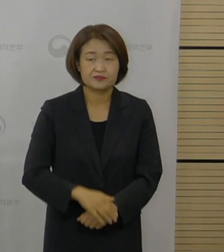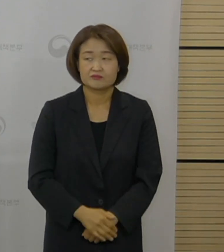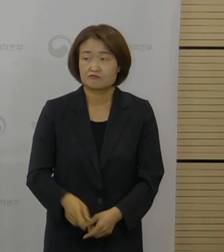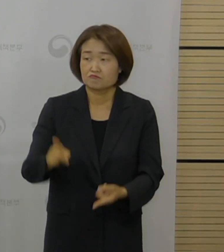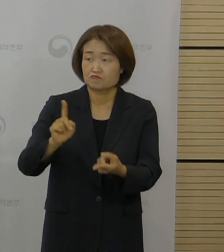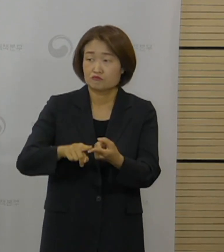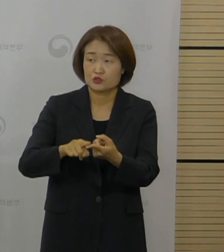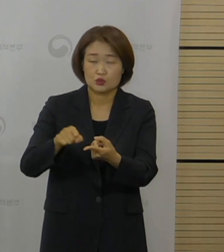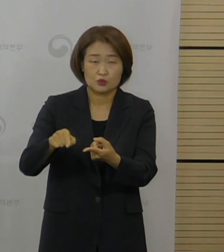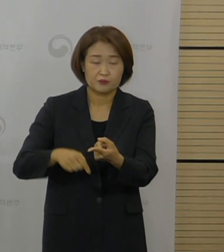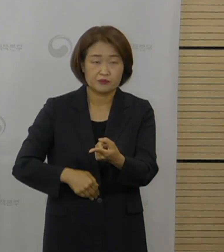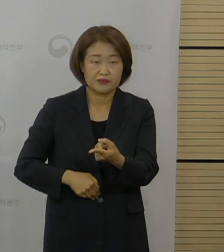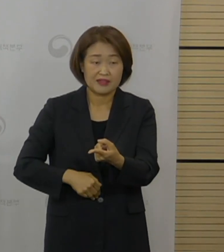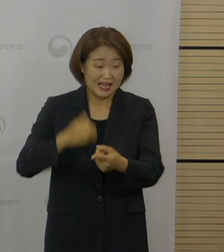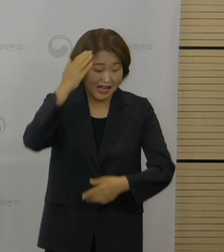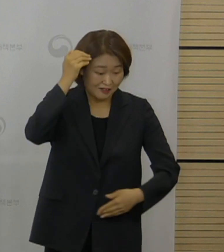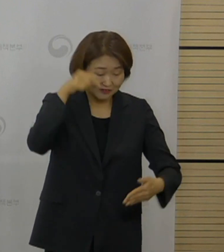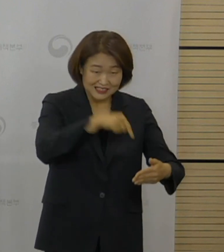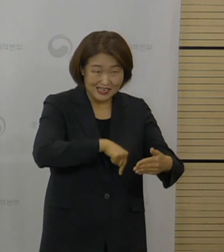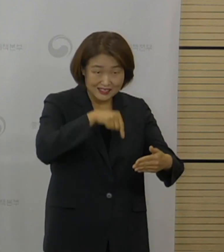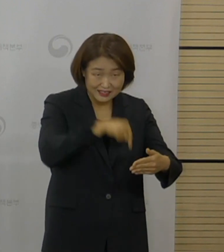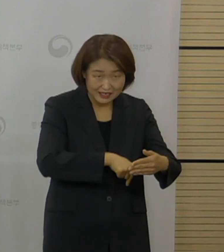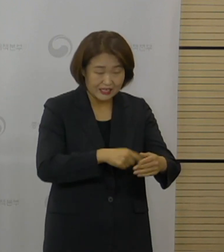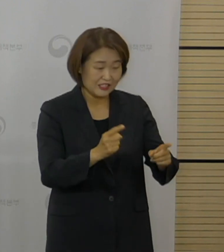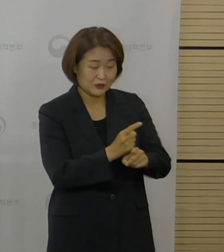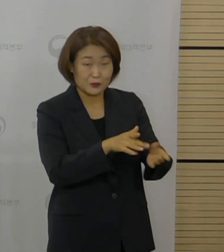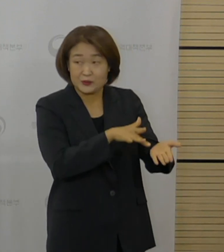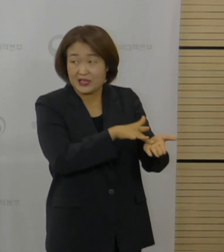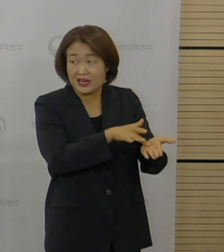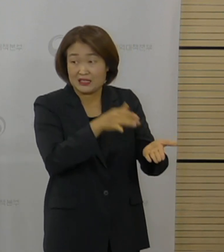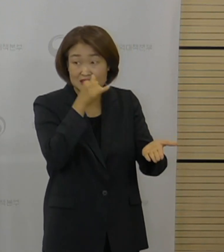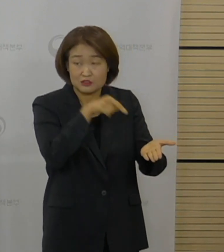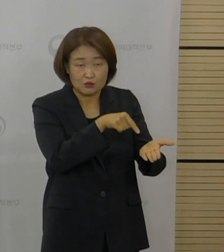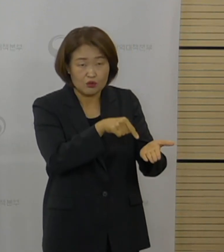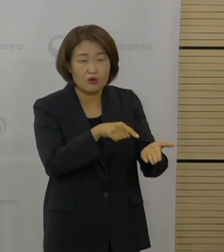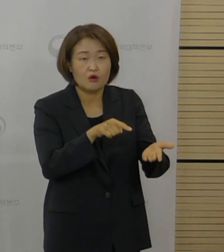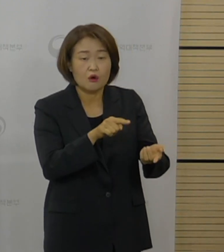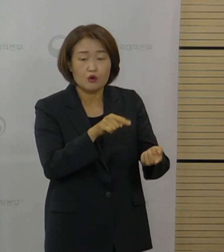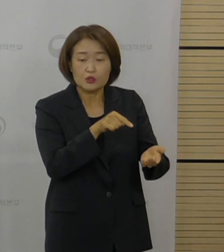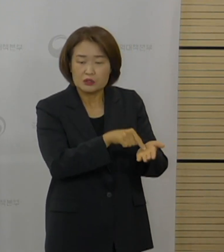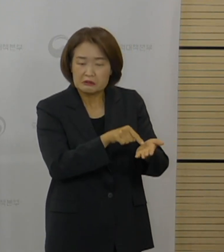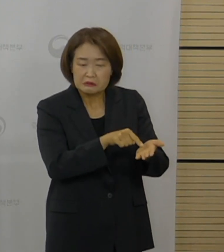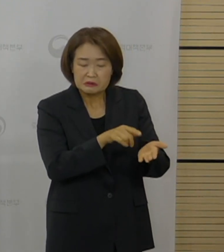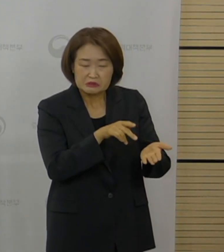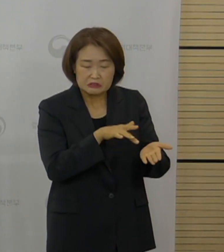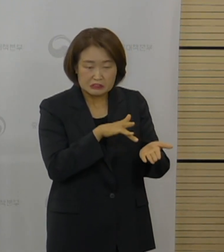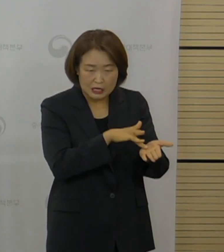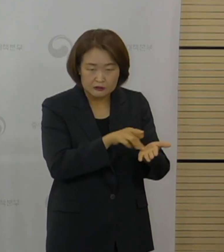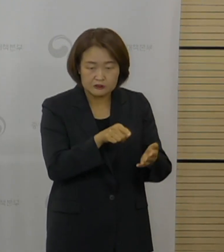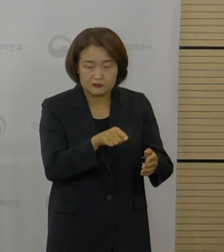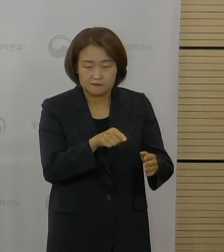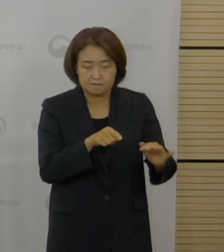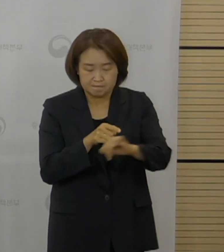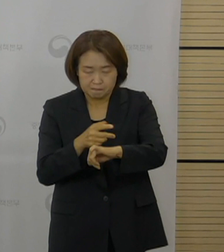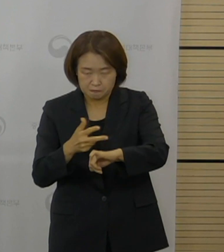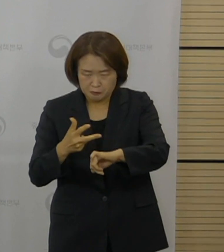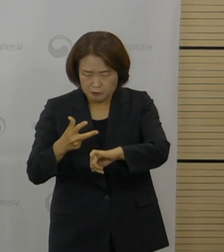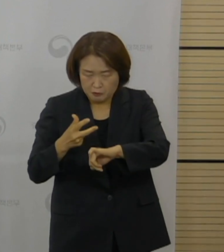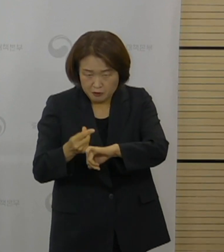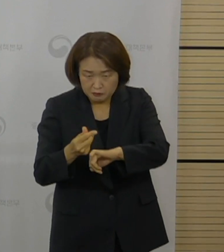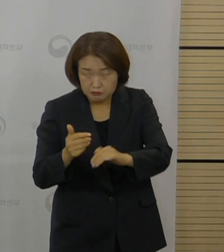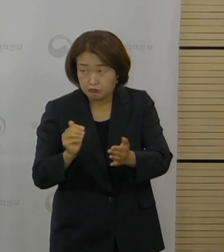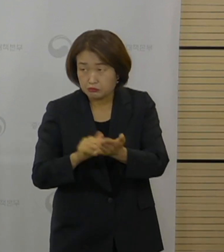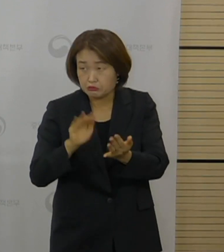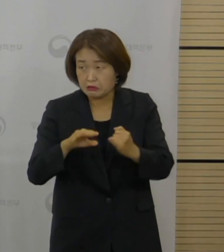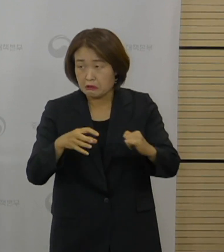감소된다라는 것은 치료 효과가 떨어진다고 이해하면 되는 것인지 효능평가는 어떻게 설계가 됐는지